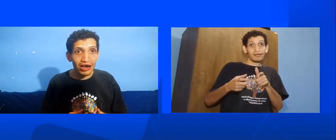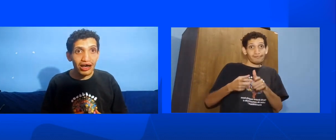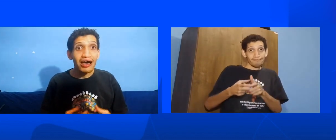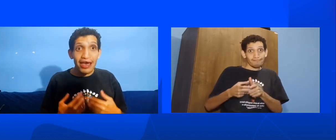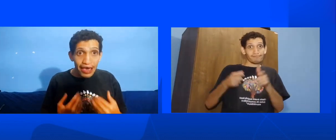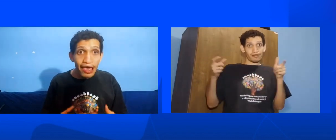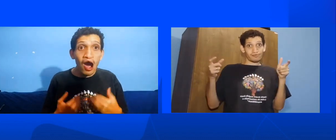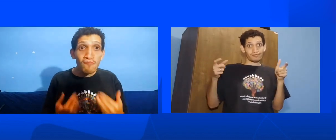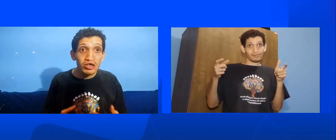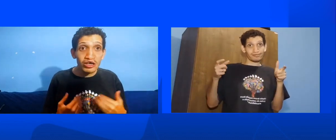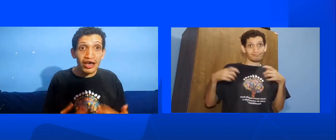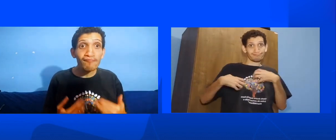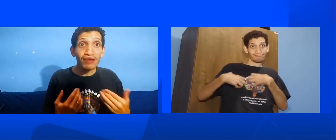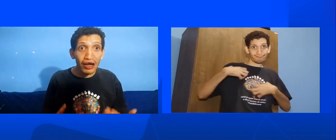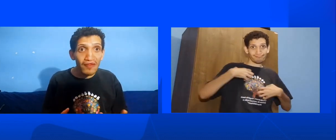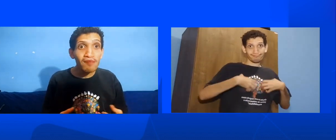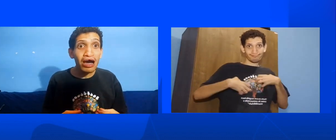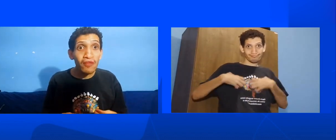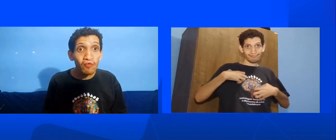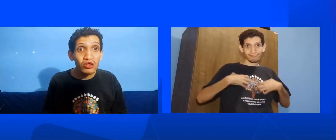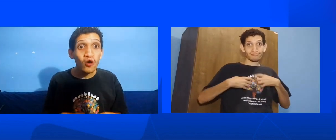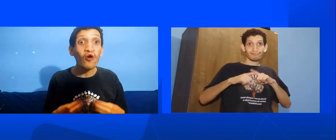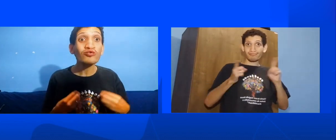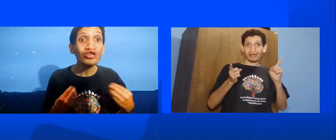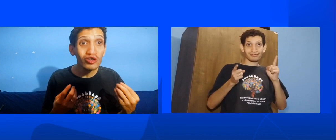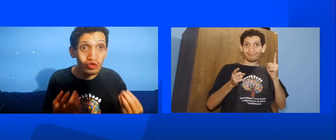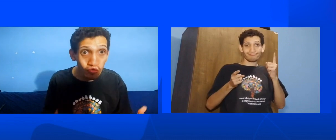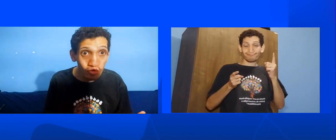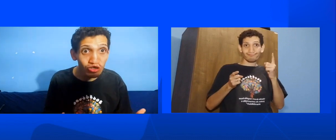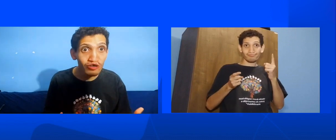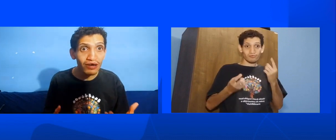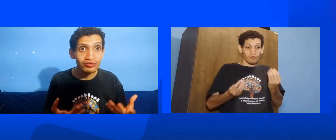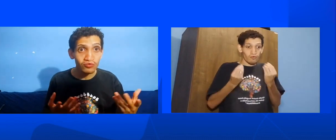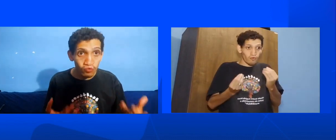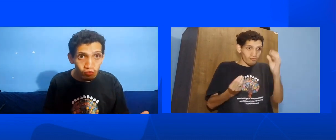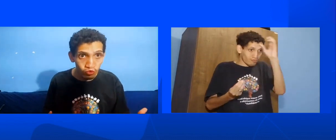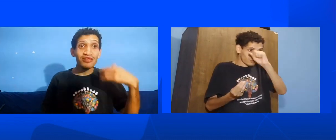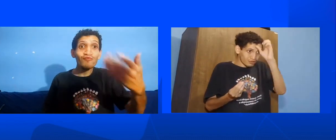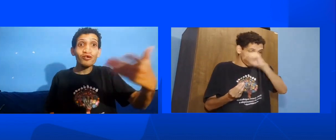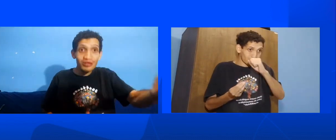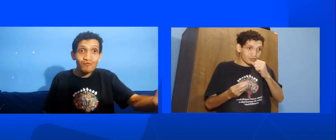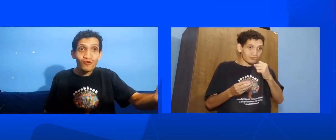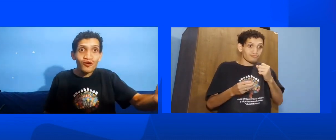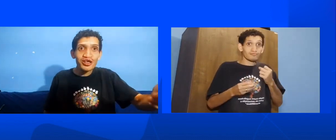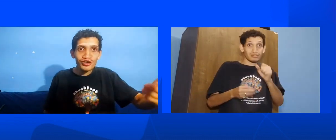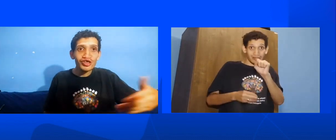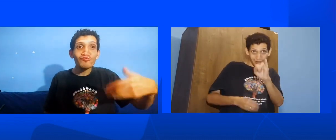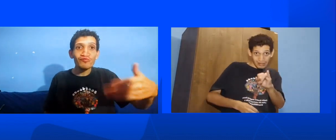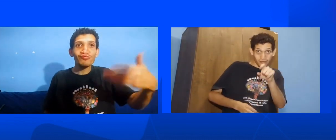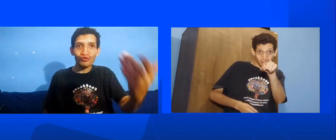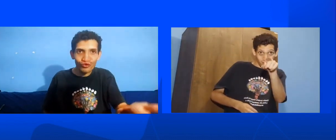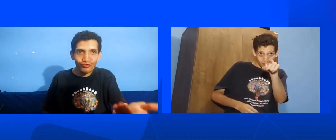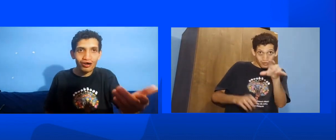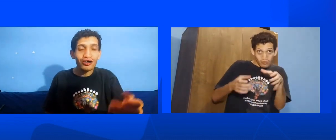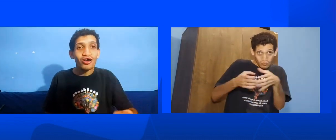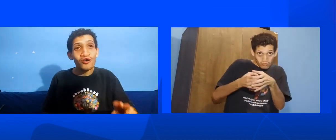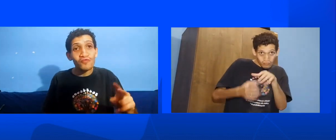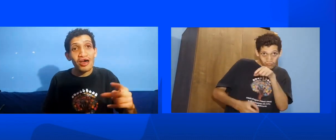ela realmente quer aprender Mas não tem condições de fazer curso Se você for esse tipo de pessoa Eu